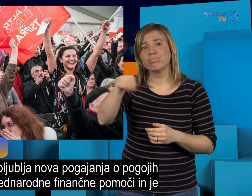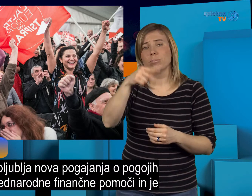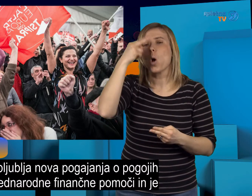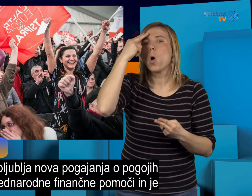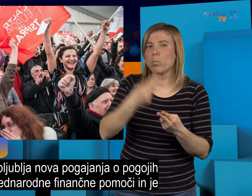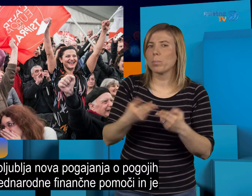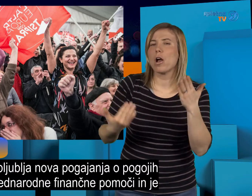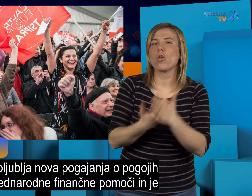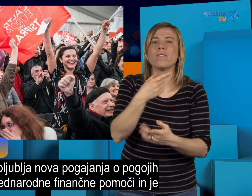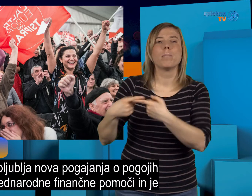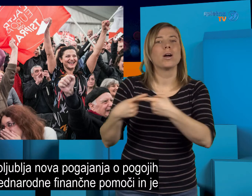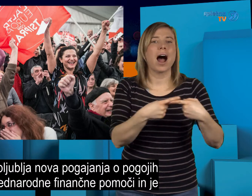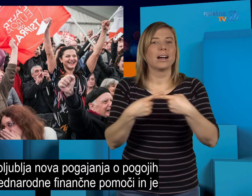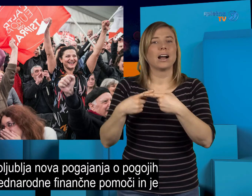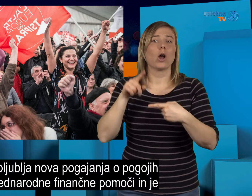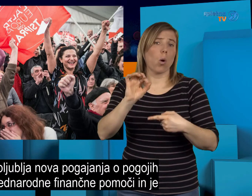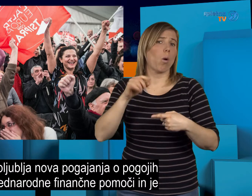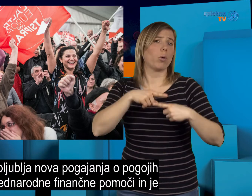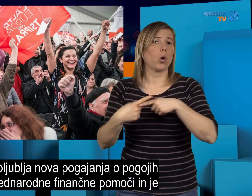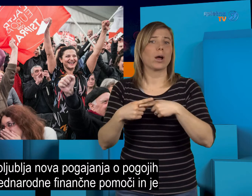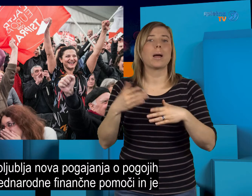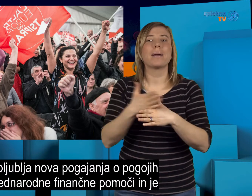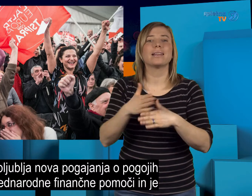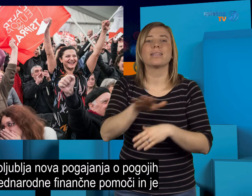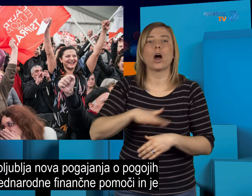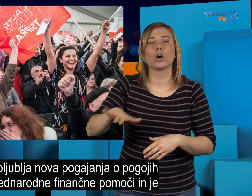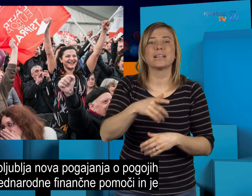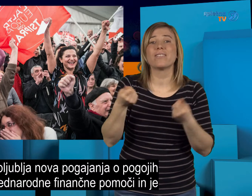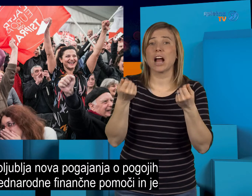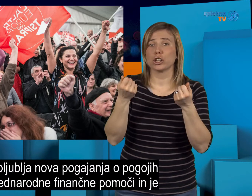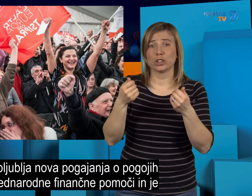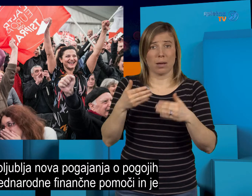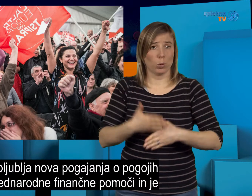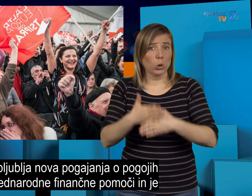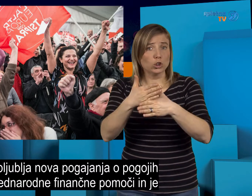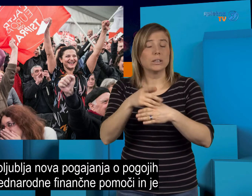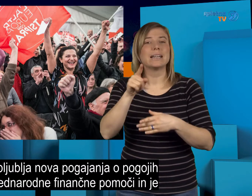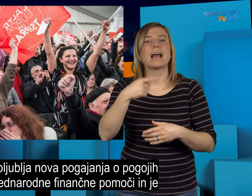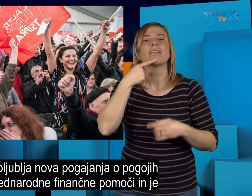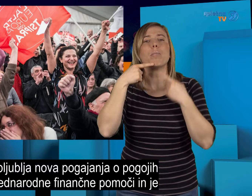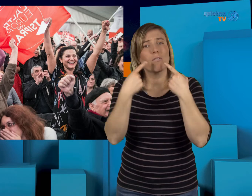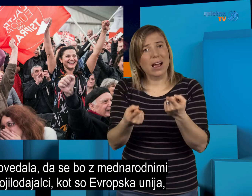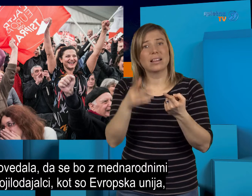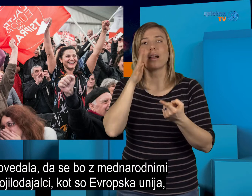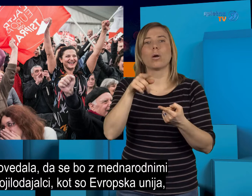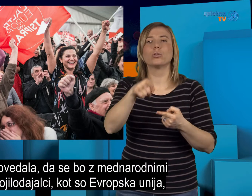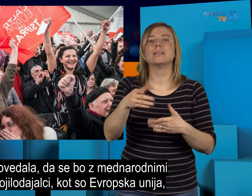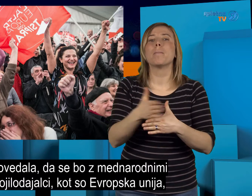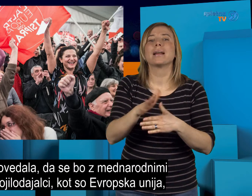Obljublja nova pogajanja o pogojih mednarodne finančne pomoči in je napovedala, da se bo z mednarodnimi posojilo dejavci, kot so